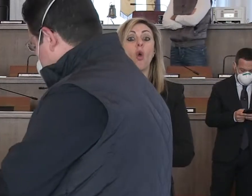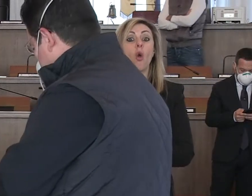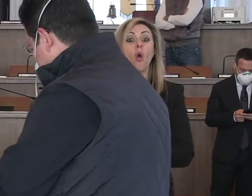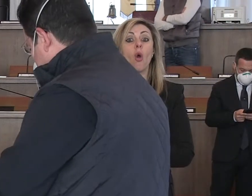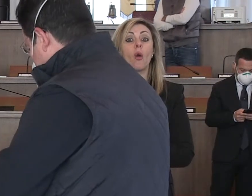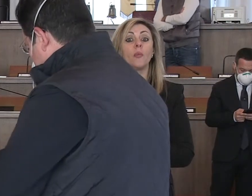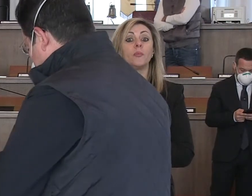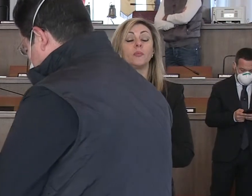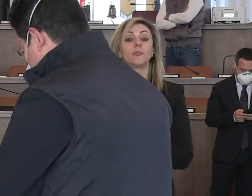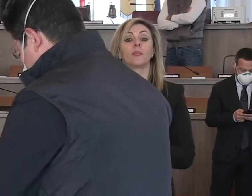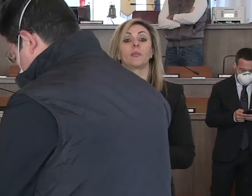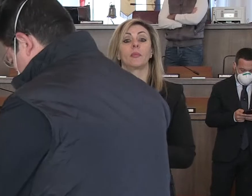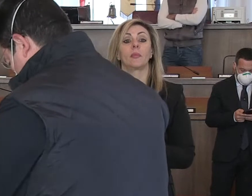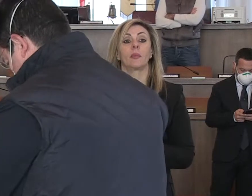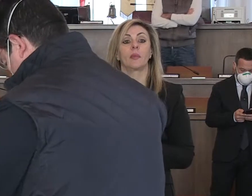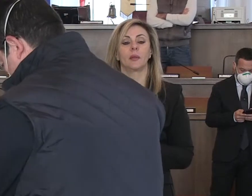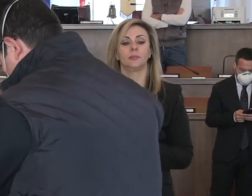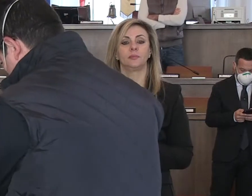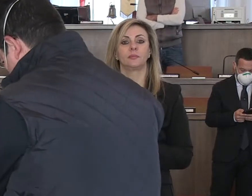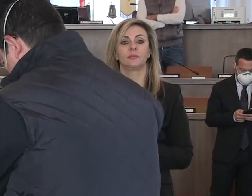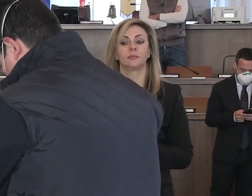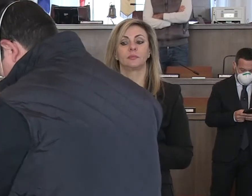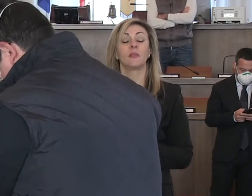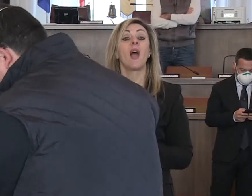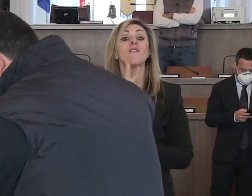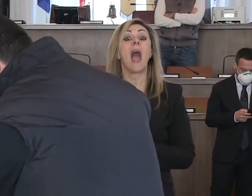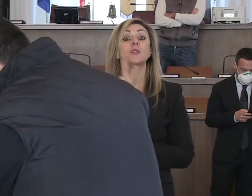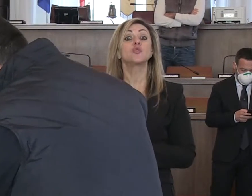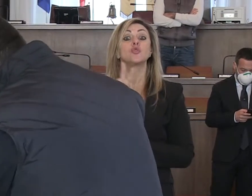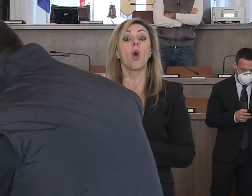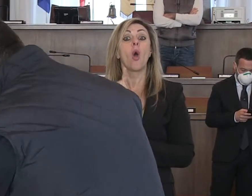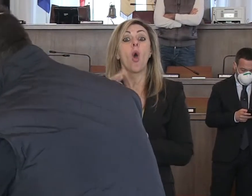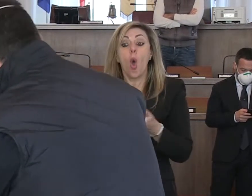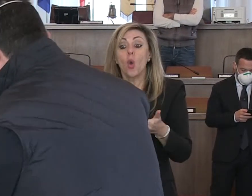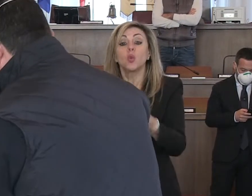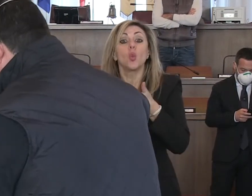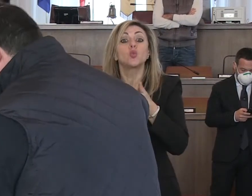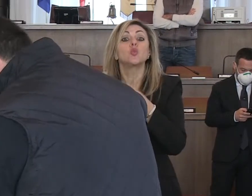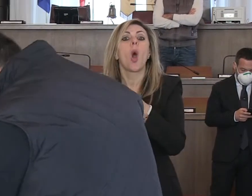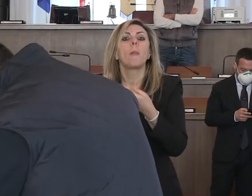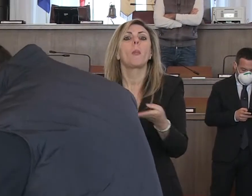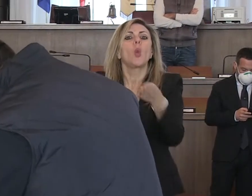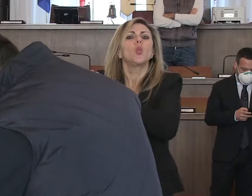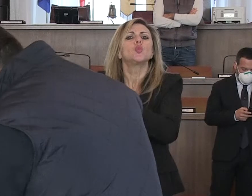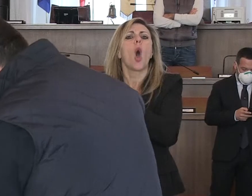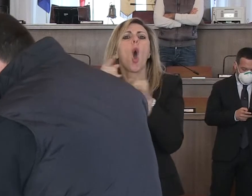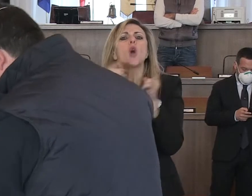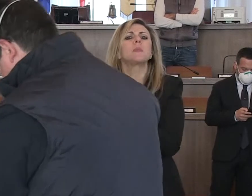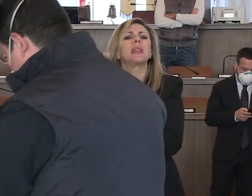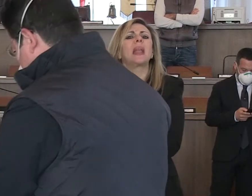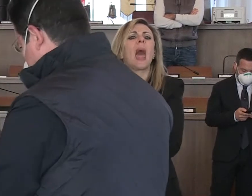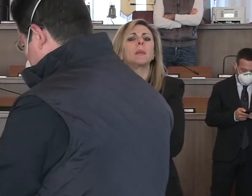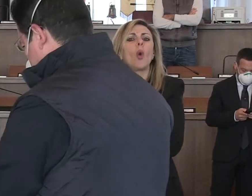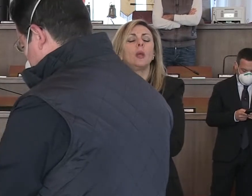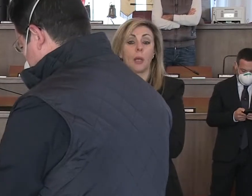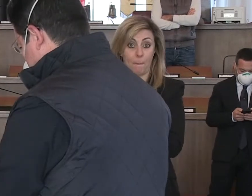alla temporanea chiusura dell'ospedale di Termoli, che il Presidente